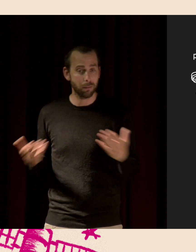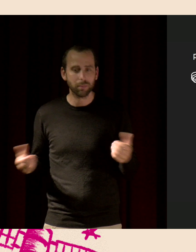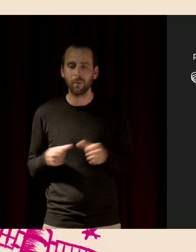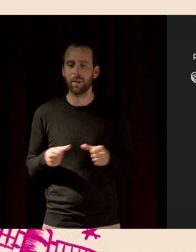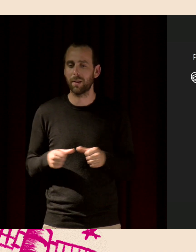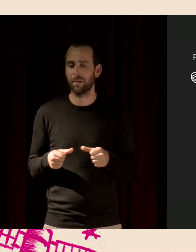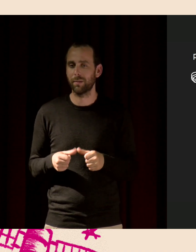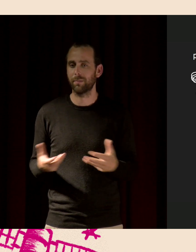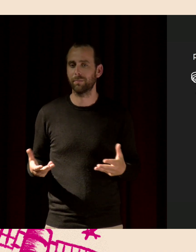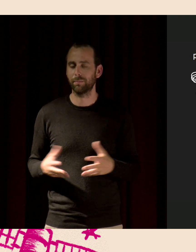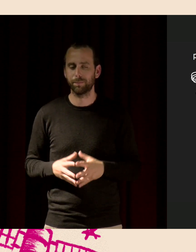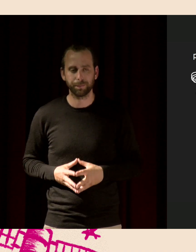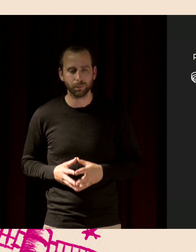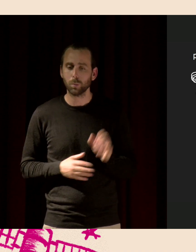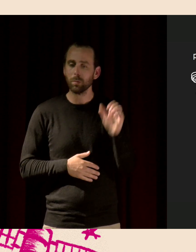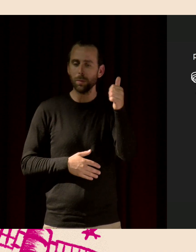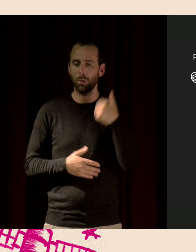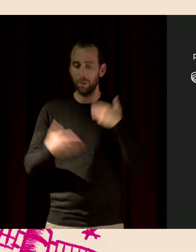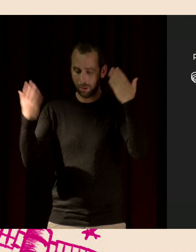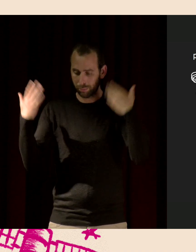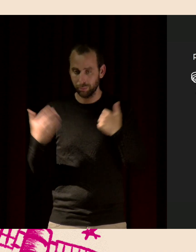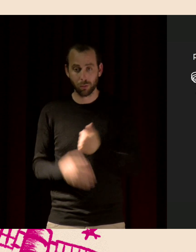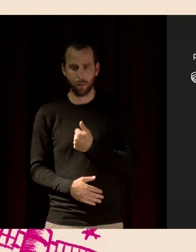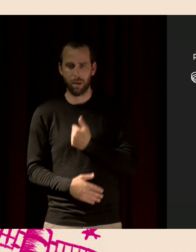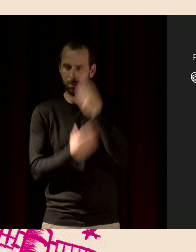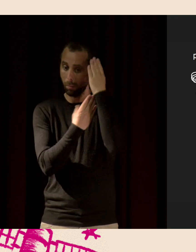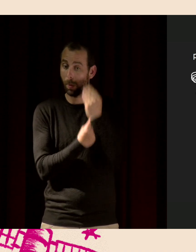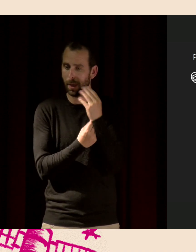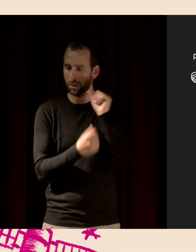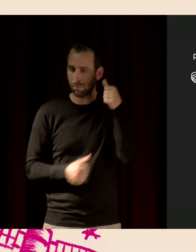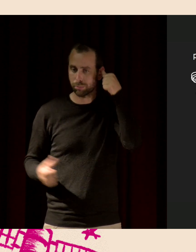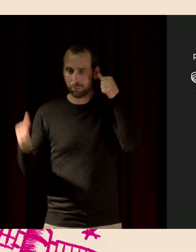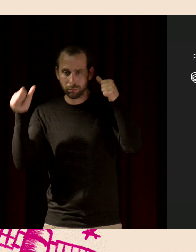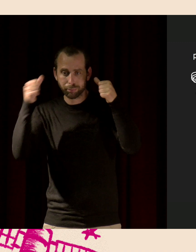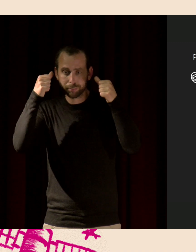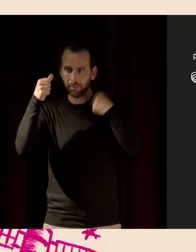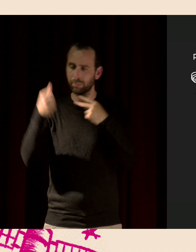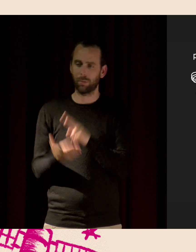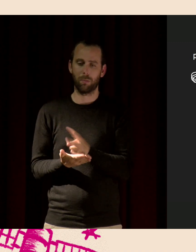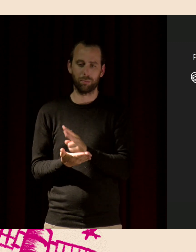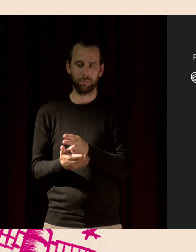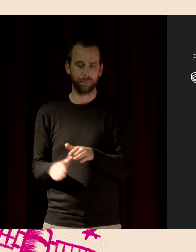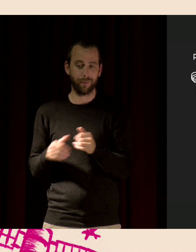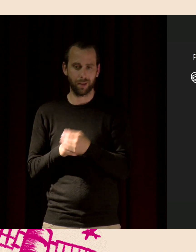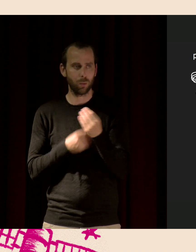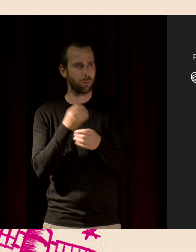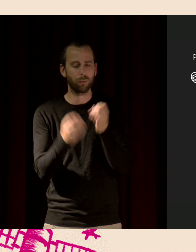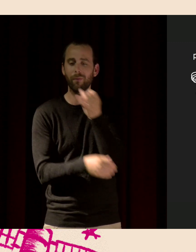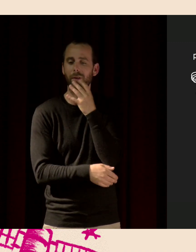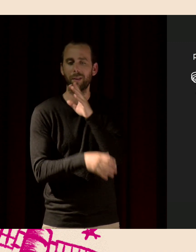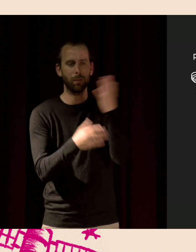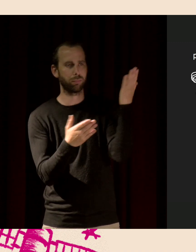La première solution qu'on propose,'est de se protéger. C'est-à qu'on va mettre des bouilles qui es, si vous voulez bien dormir. On va mettre des doubles vitrages,